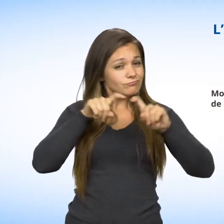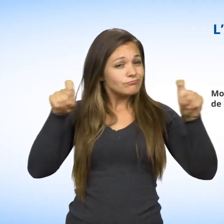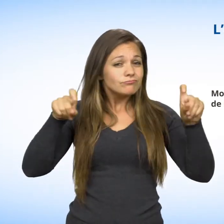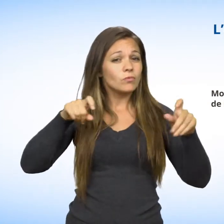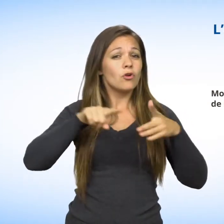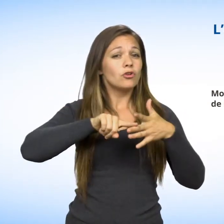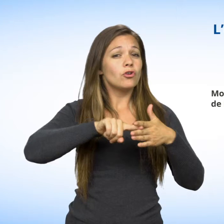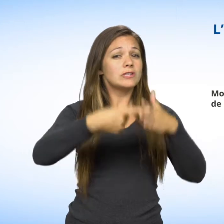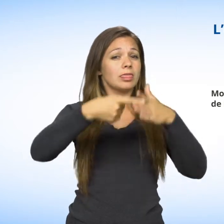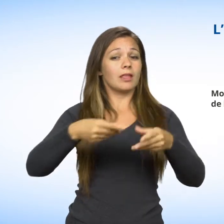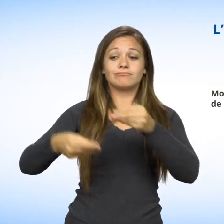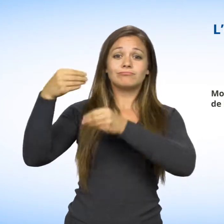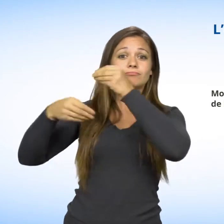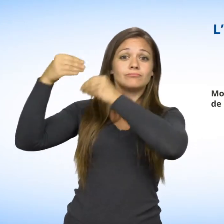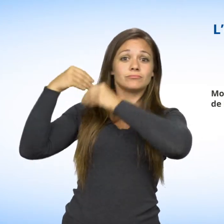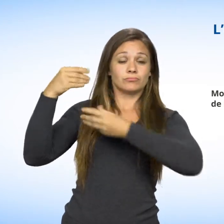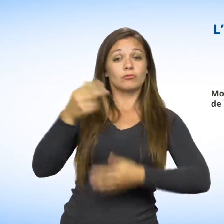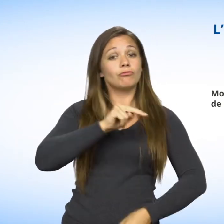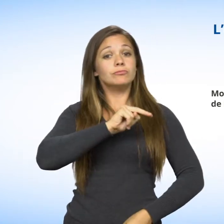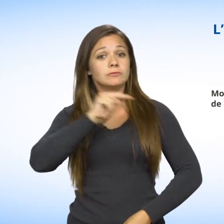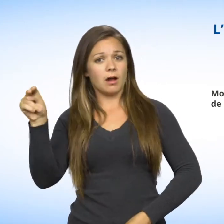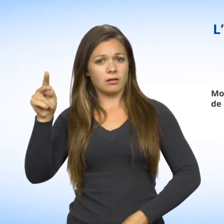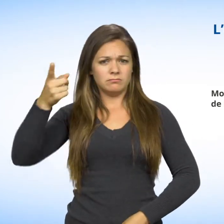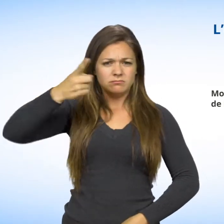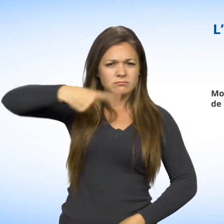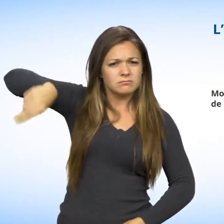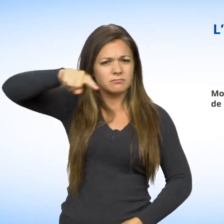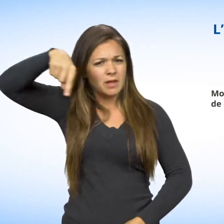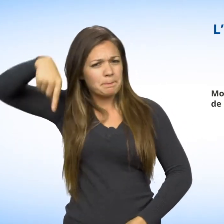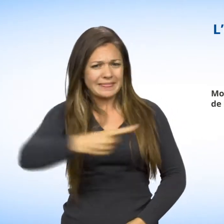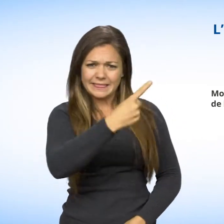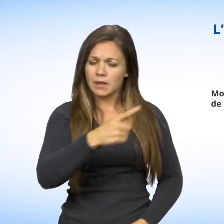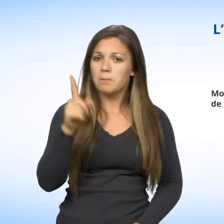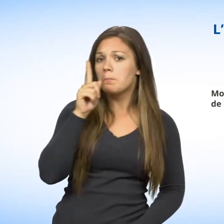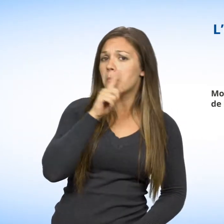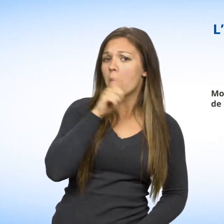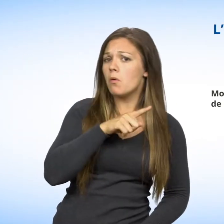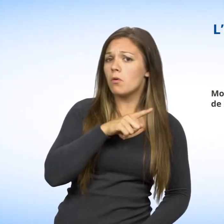Cela signifie qu'on ne peut vous traiter différemment en raison de votre origine ethnique ou nationale.